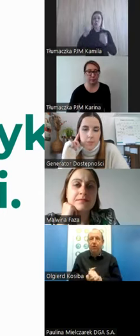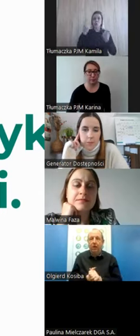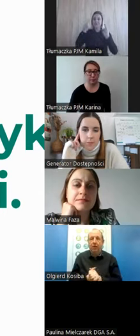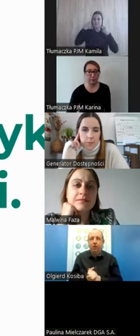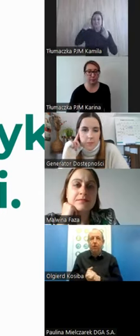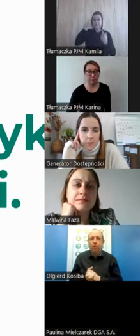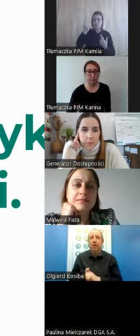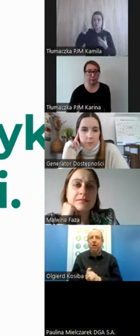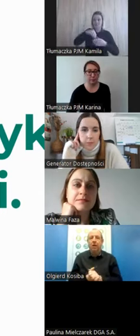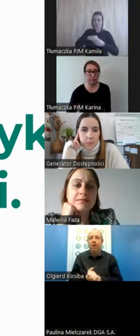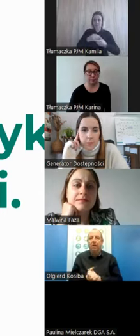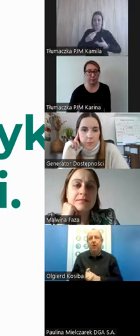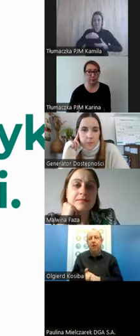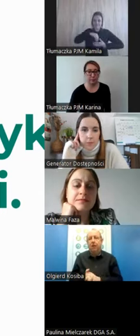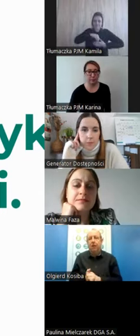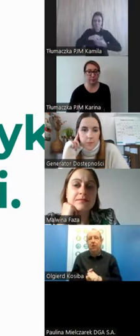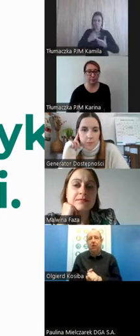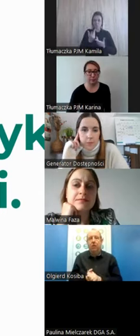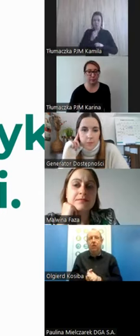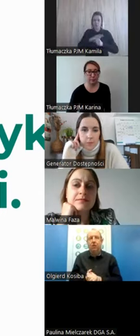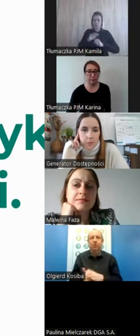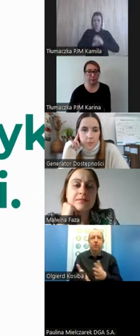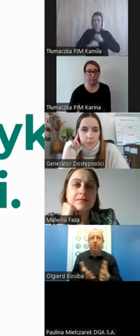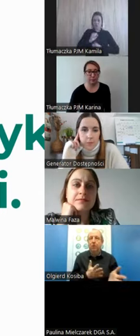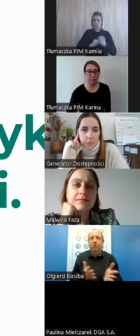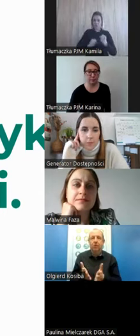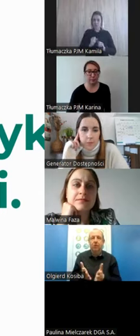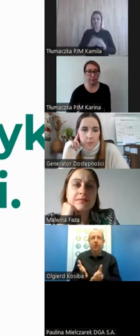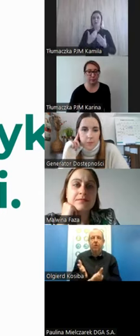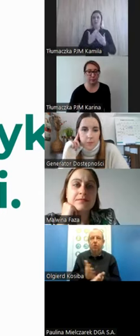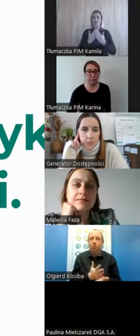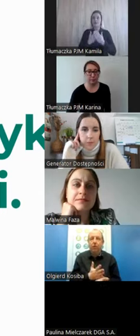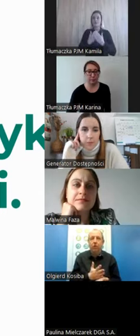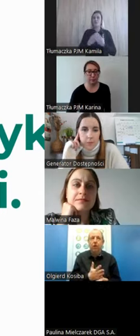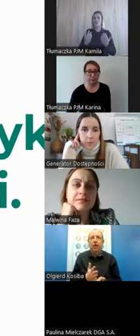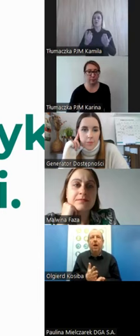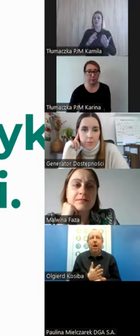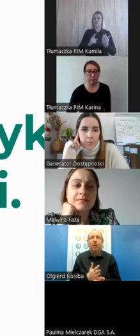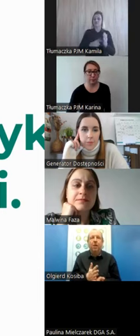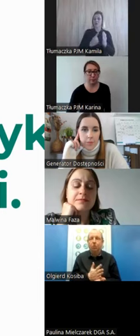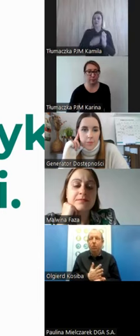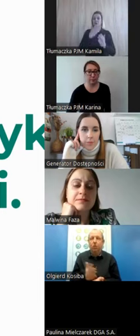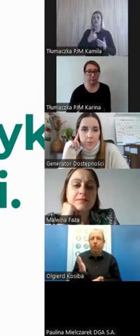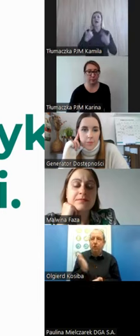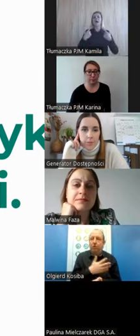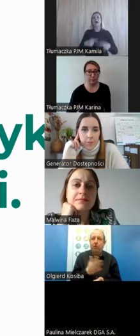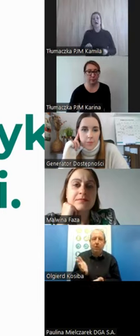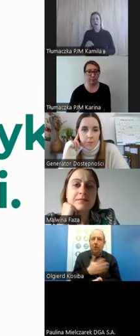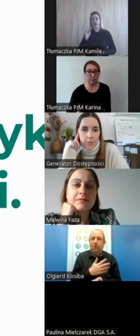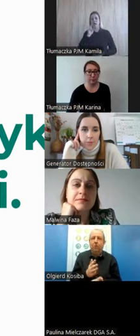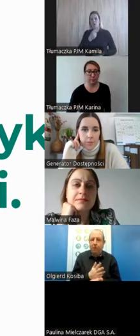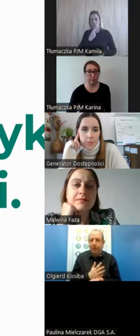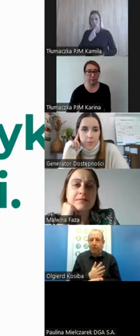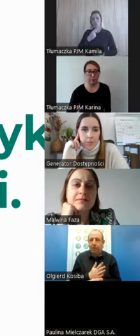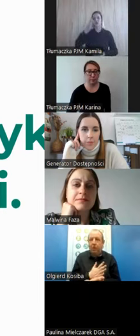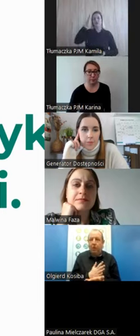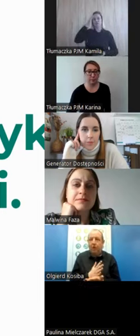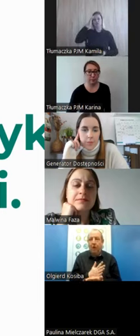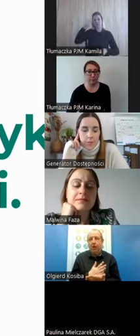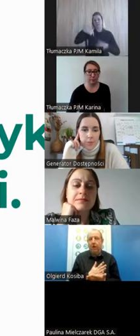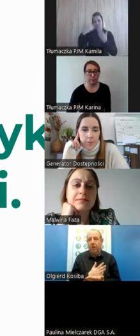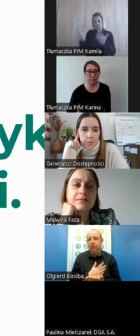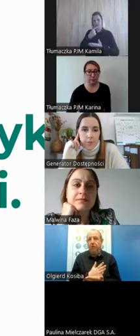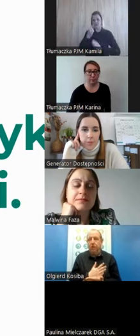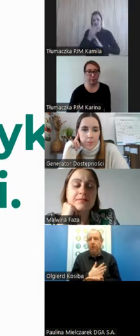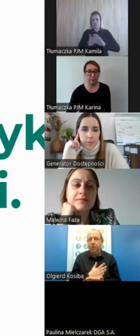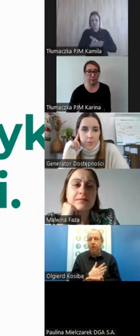niepełnosprawność i dlatego często takie uproszczenie. Aha, ja Głuchy, no to dobra, to dajmy mu język migowy